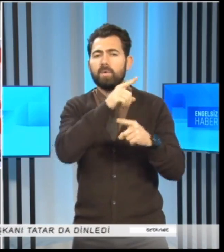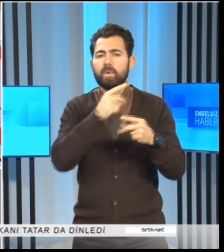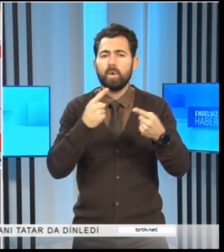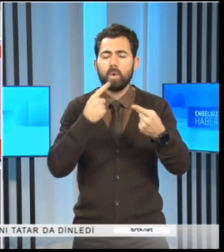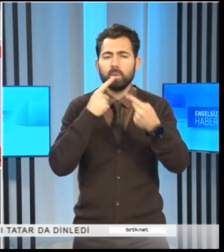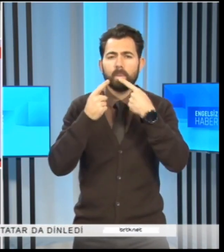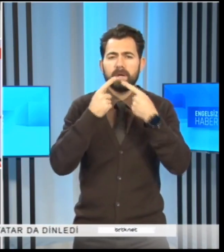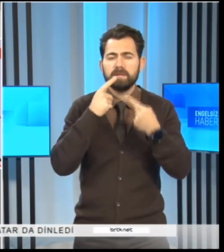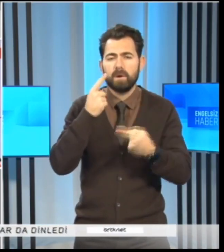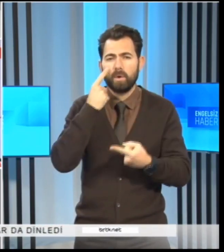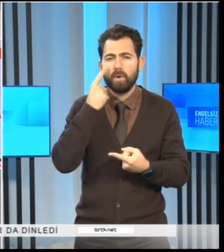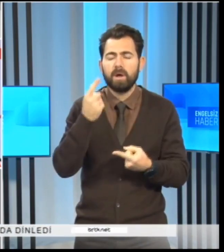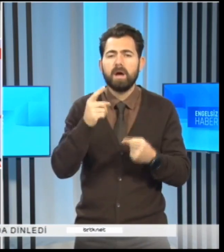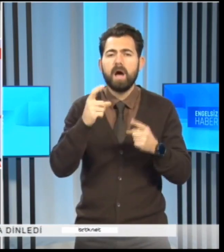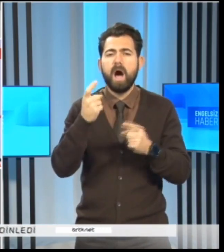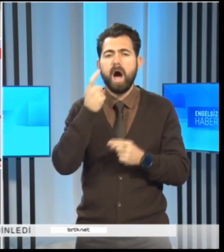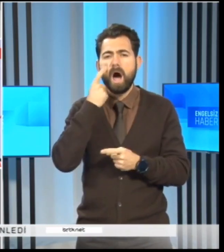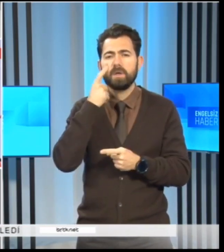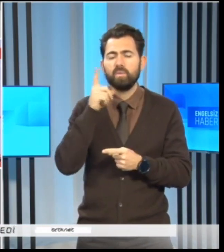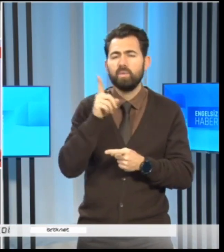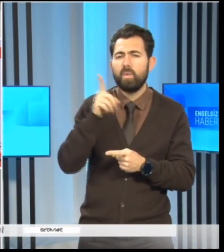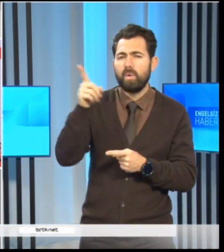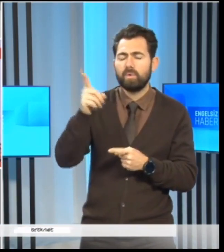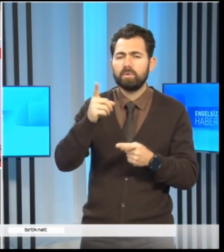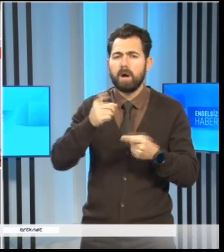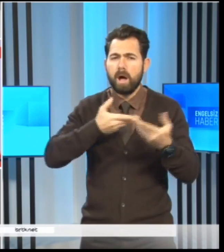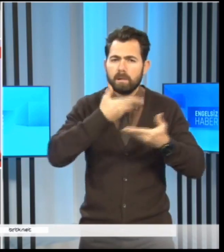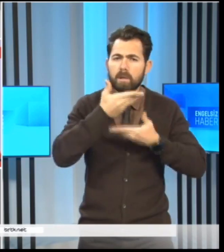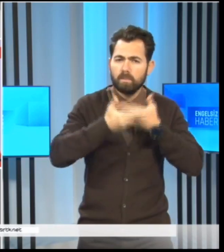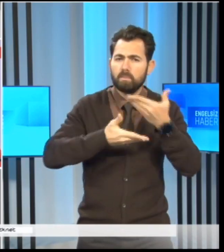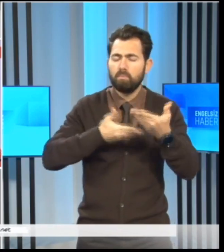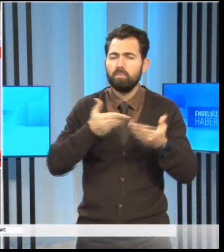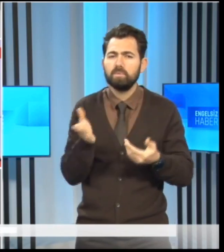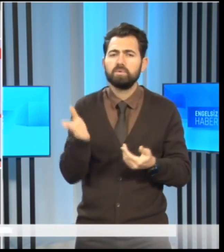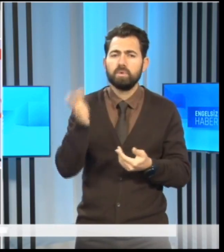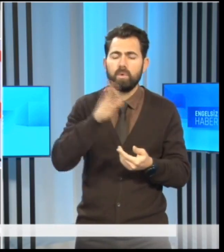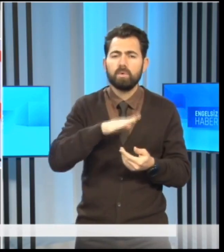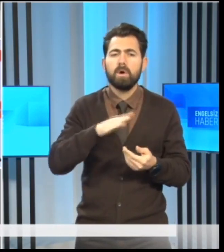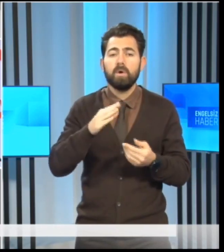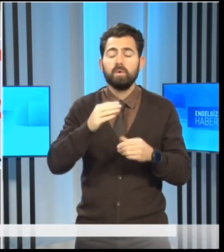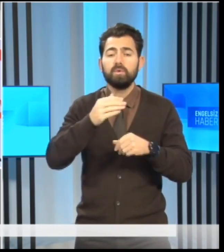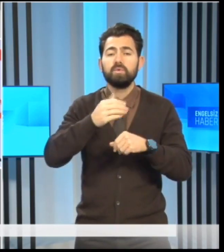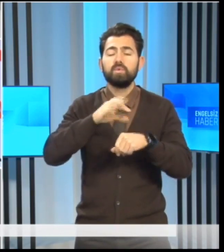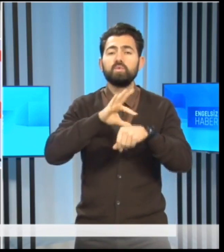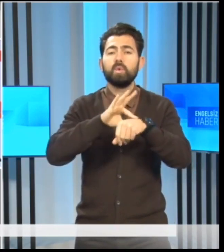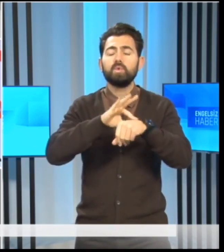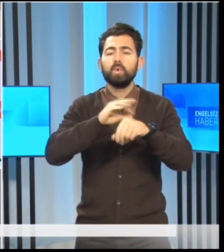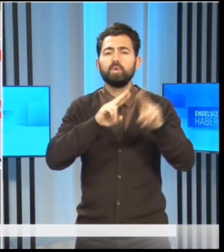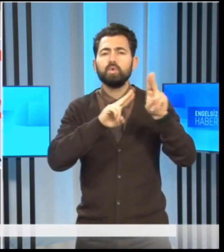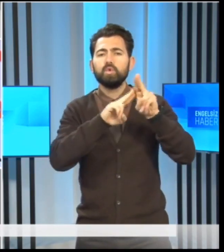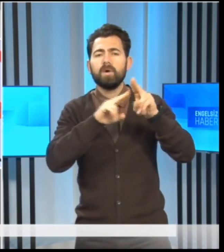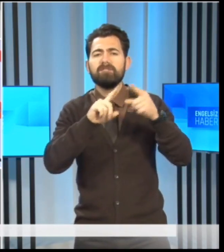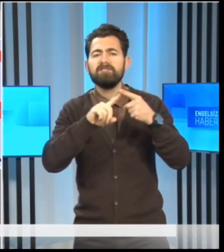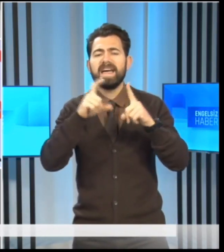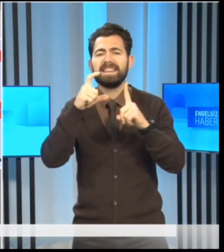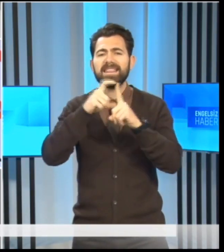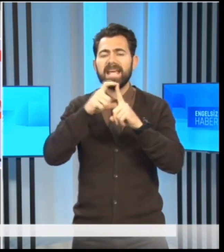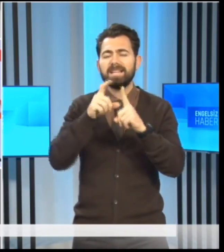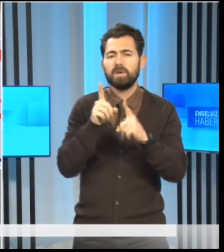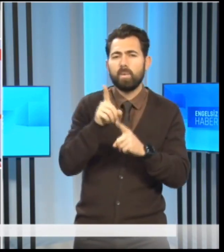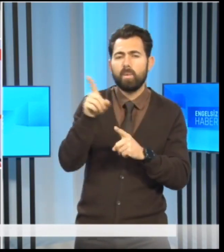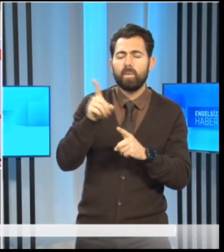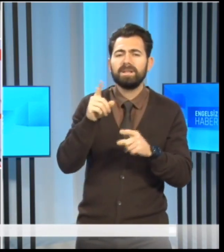konuşmasında Atatürk'ün talimatlarının ardından Doktor Fazıl Küç'ün ve Denktaş'ın